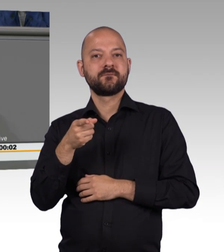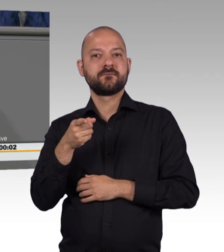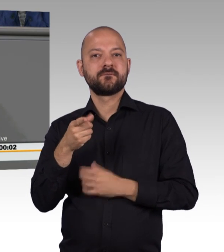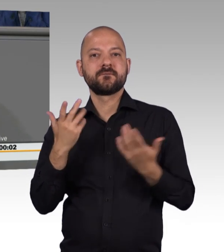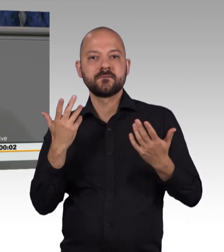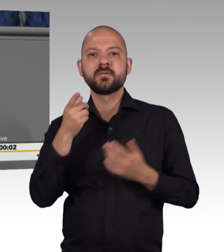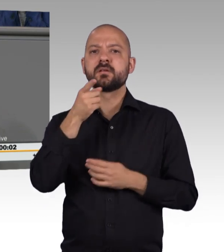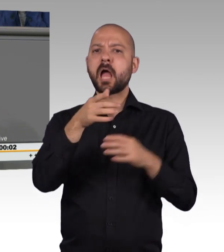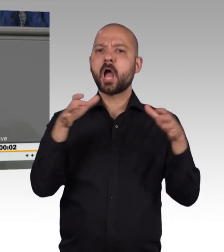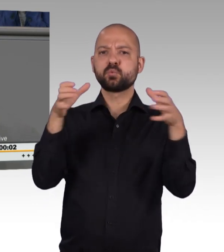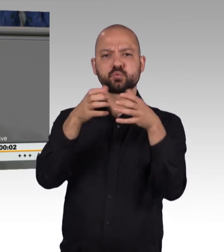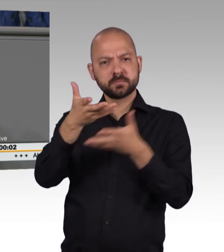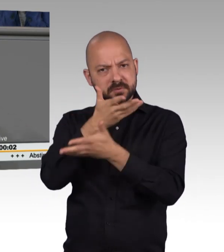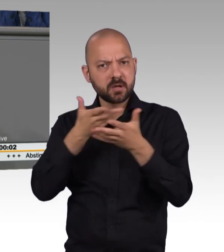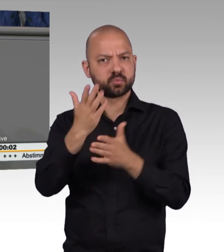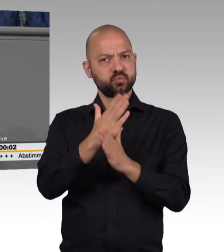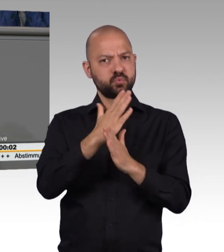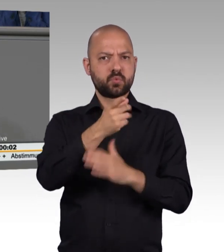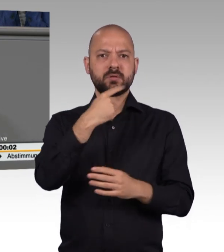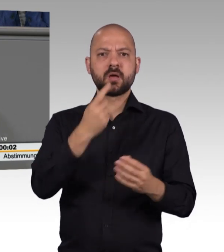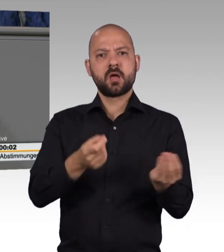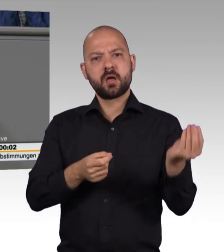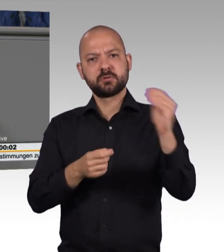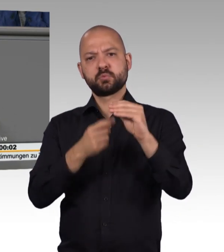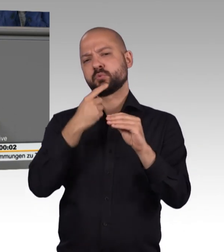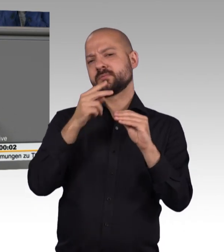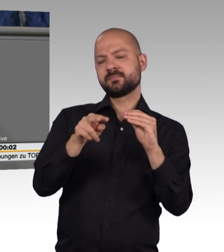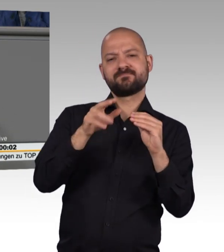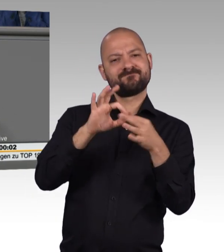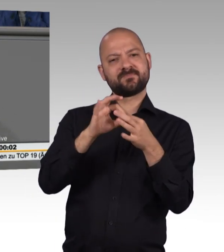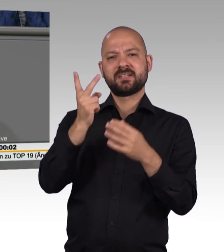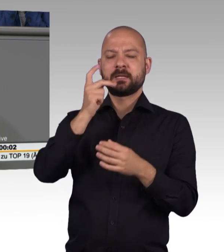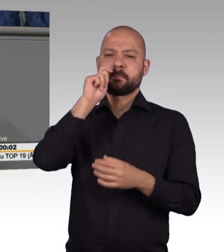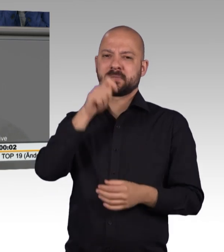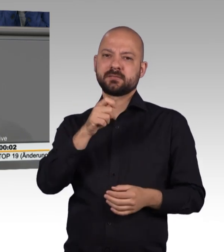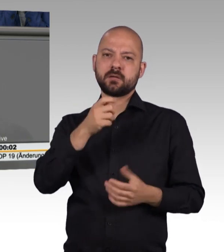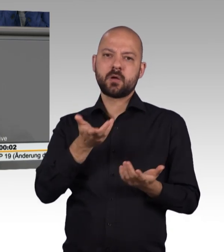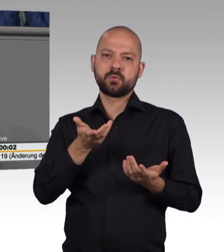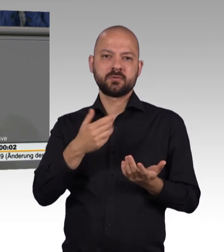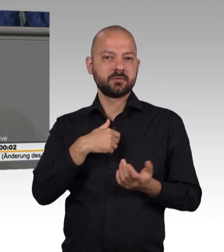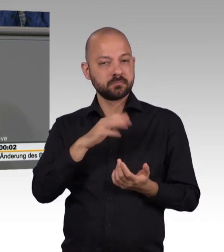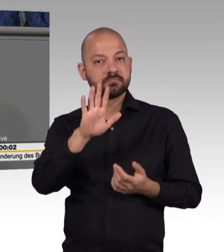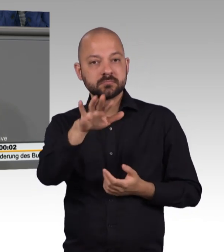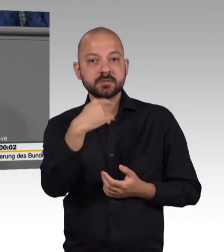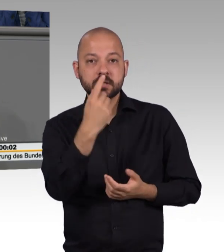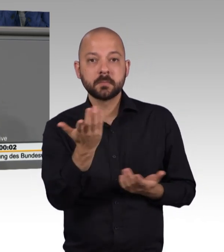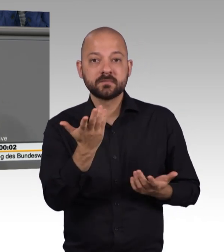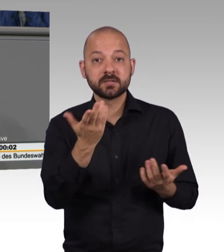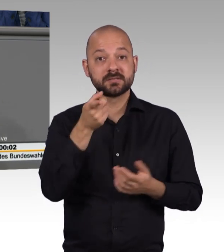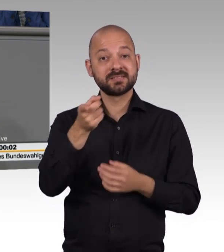als Ausdruck des Misstrauens bezeichnet. Ich sage Ihnen mal was, das gesamte Strafgesetzbuch ist ein Ausdruck des Misstrauens.